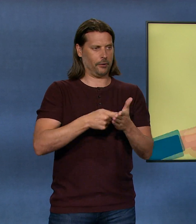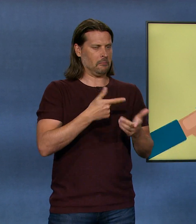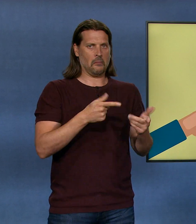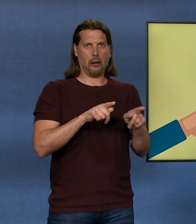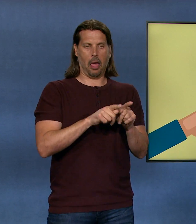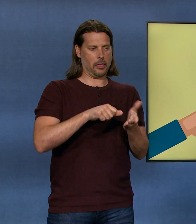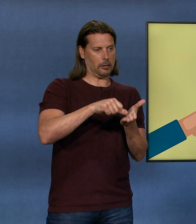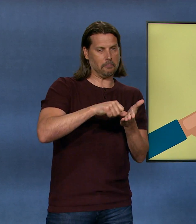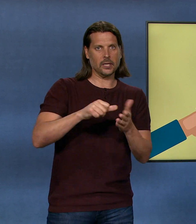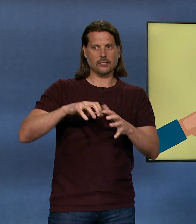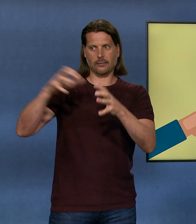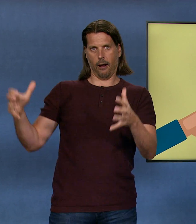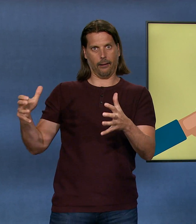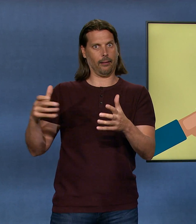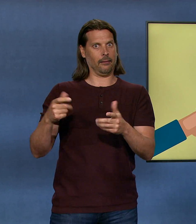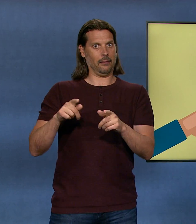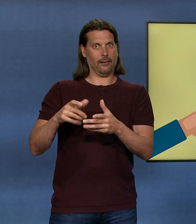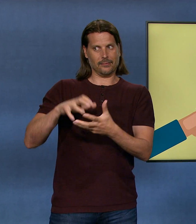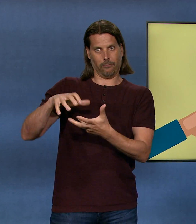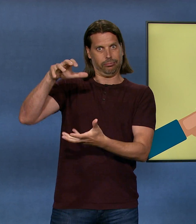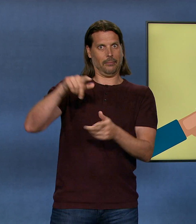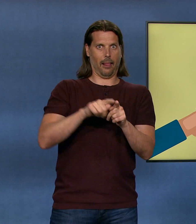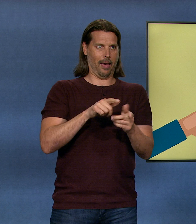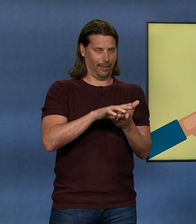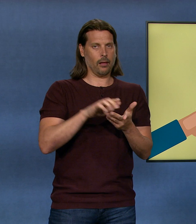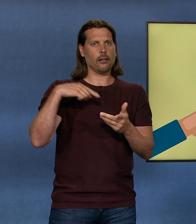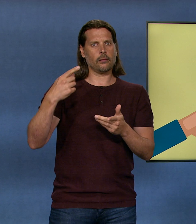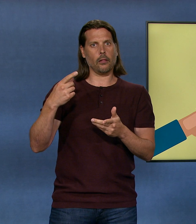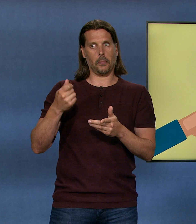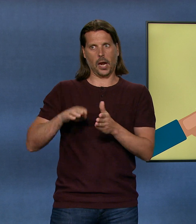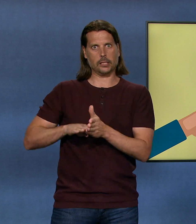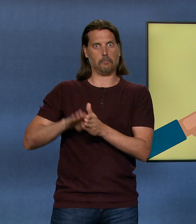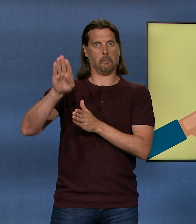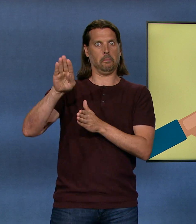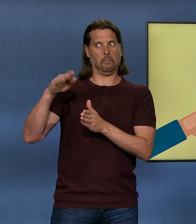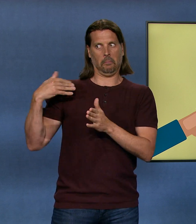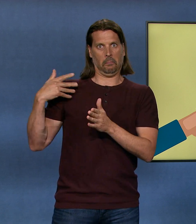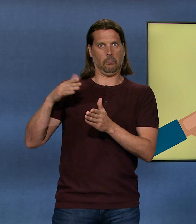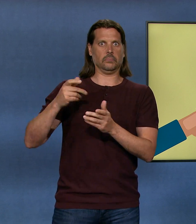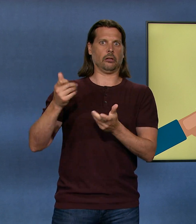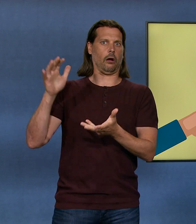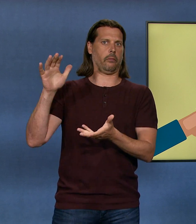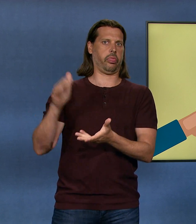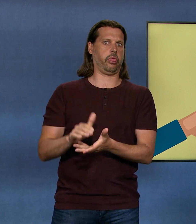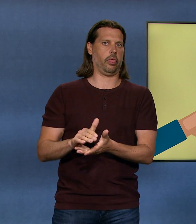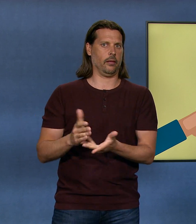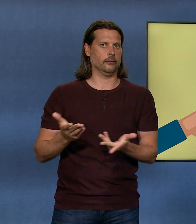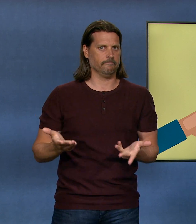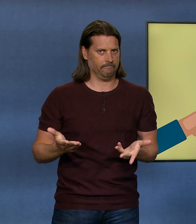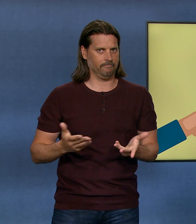beim Einkaufen für gleich viel Geld weniger als noch vor ein paar Monaten, weil bestimmte Dinge teurer geworden